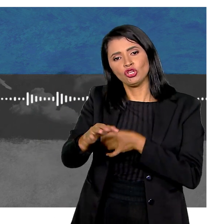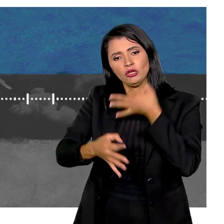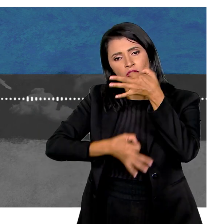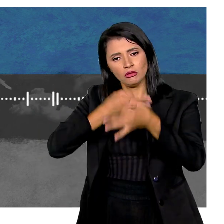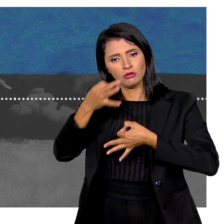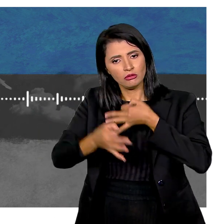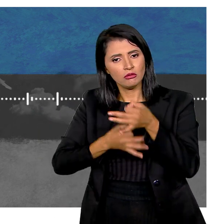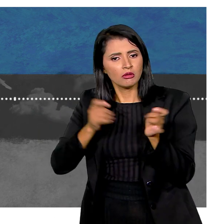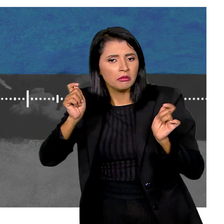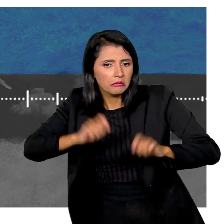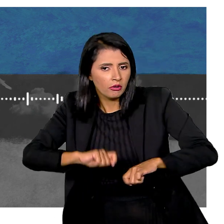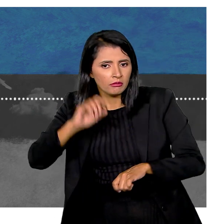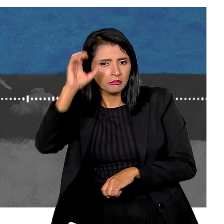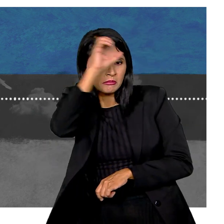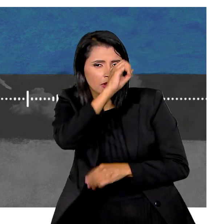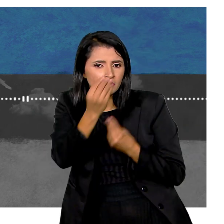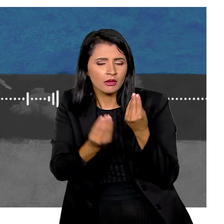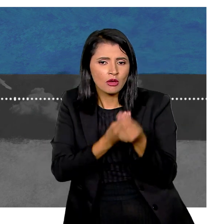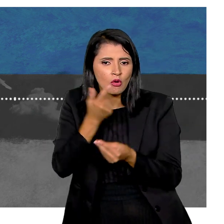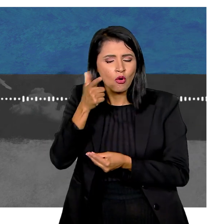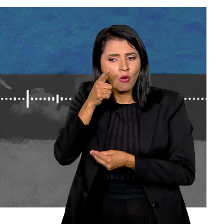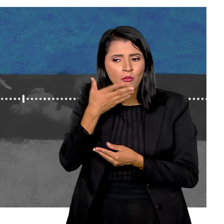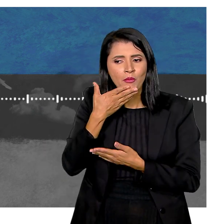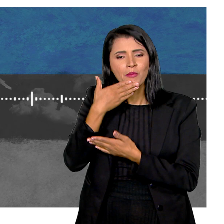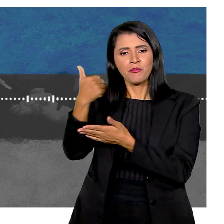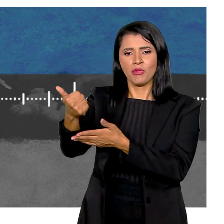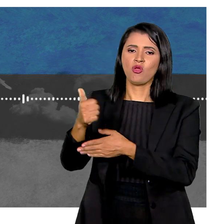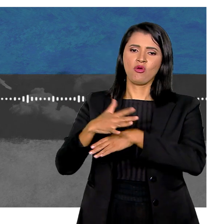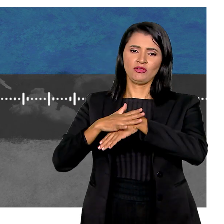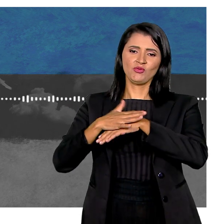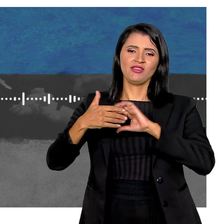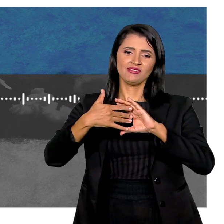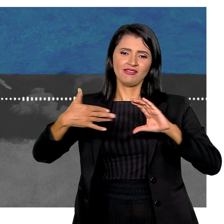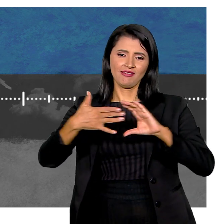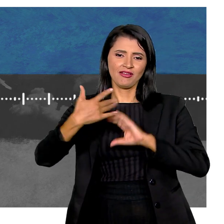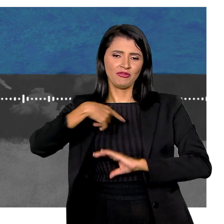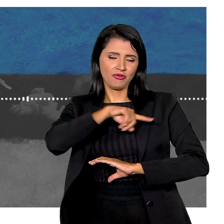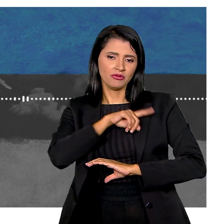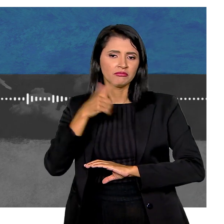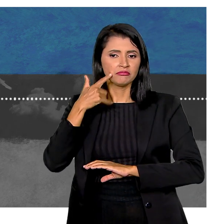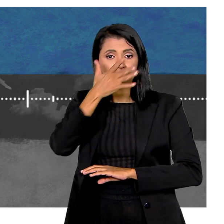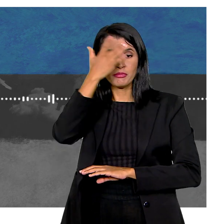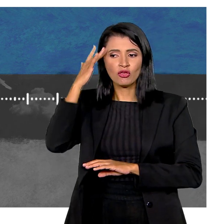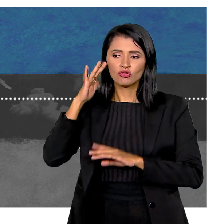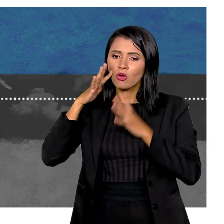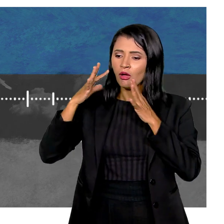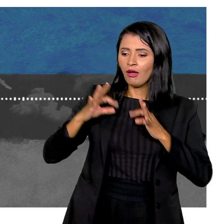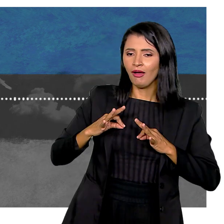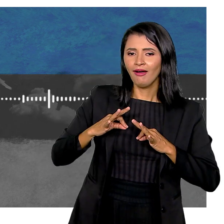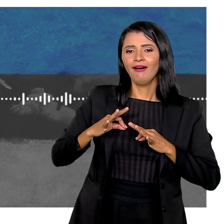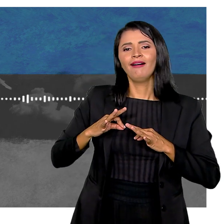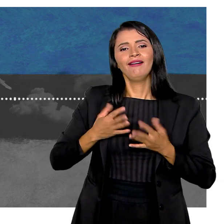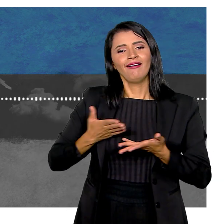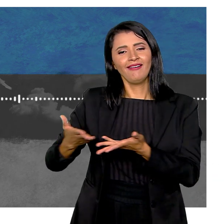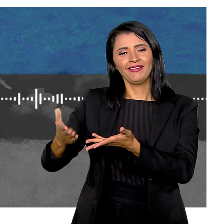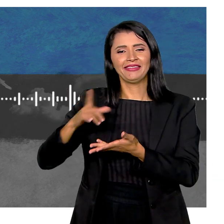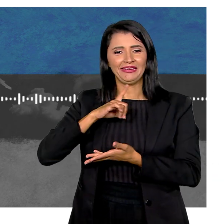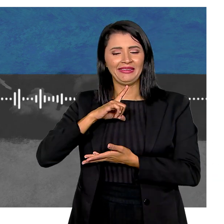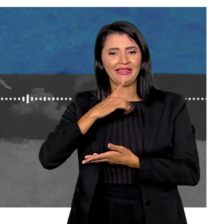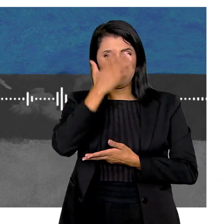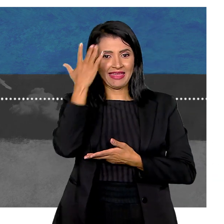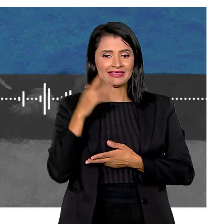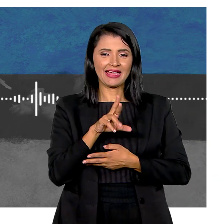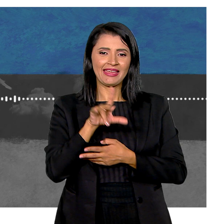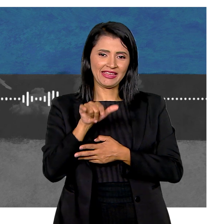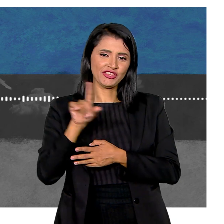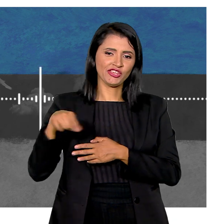também Dicas e sugestões Como a gente pode Aprender A lidar melhor Com a nossa doença rara Onde a gente tem Quem ouça Quem nos acolha É sobre